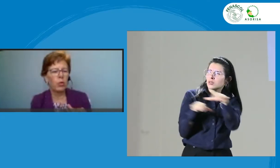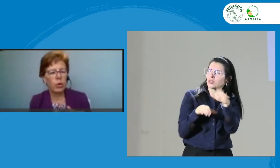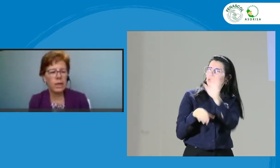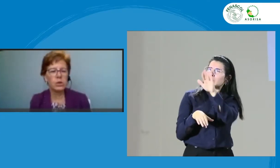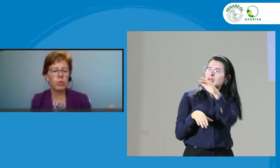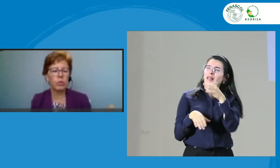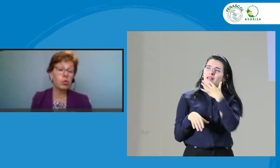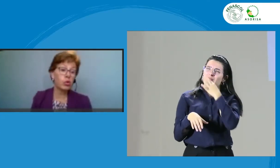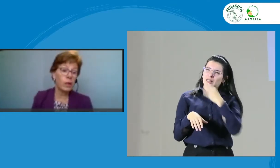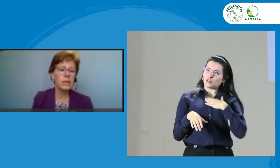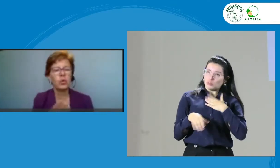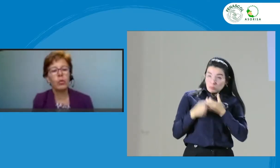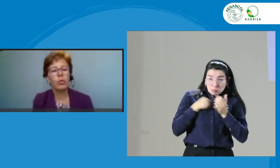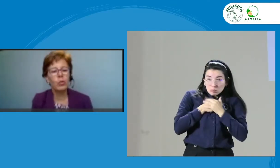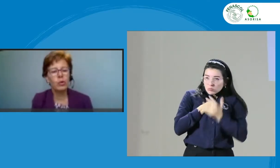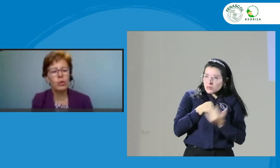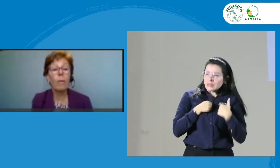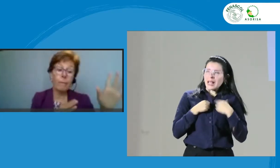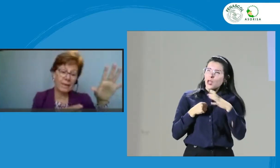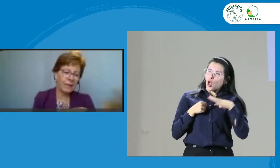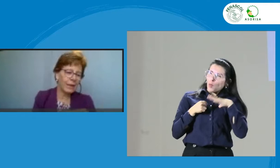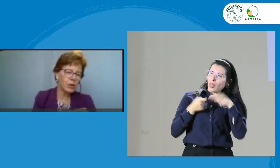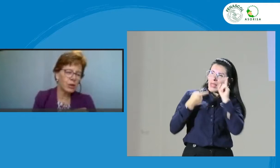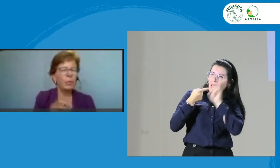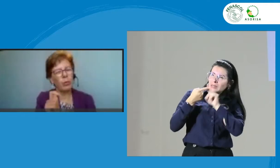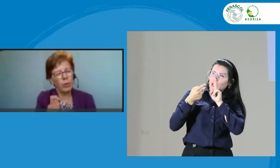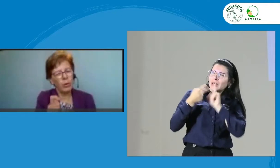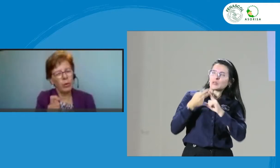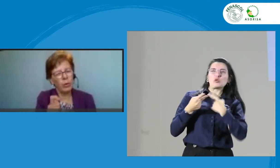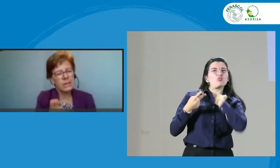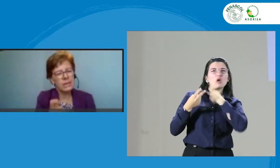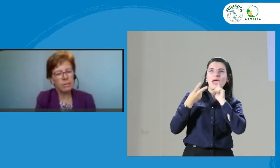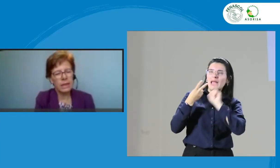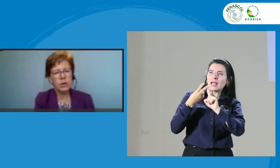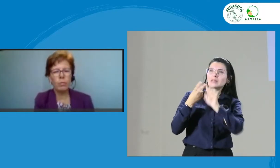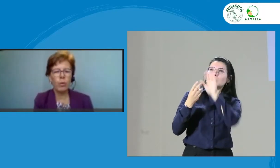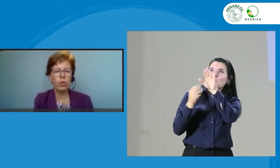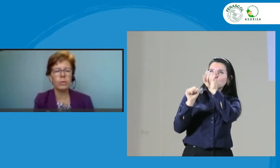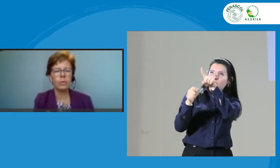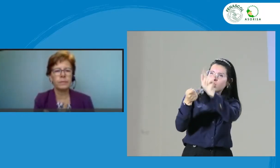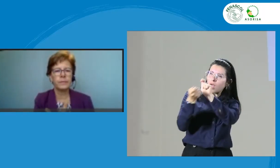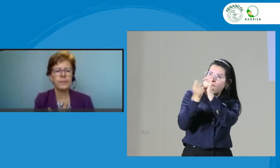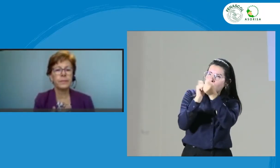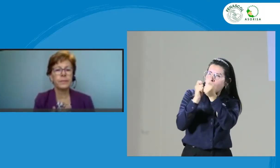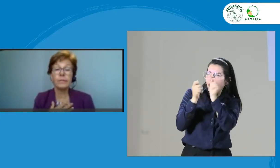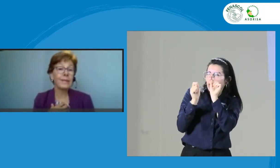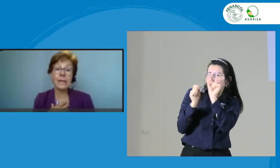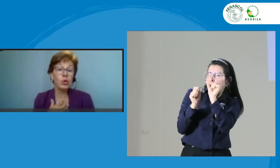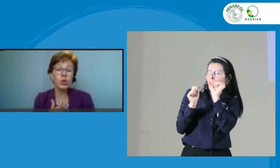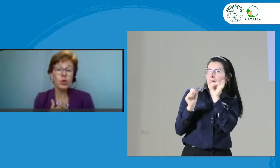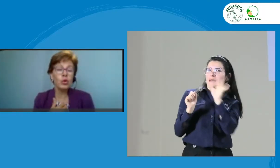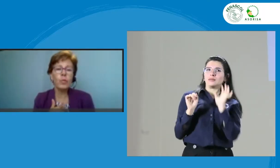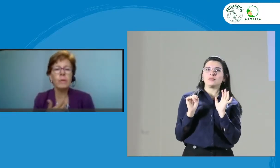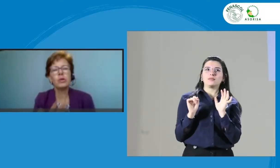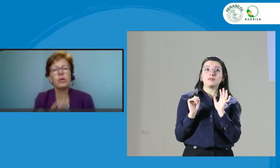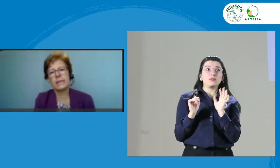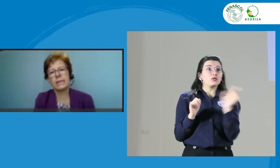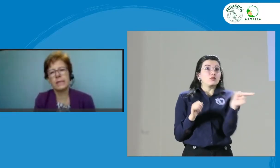esto, me gustó esto, no me gustó. Mantén esto, pero puedes cambiar esto un poco. Bueno, no podemos crecer sin la